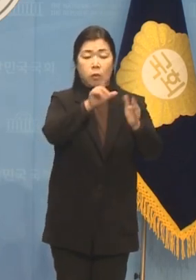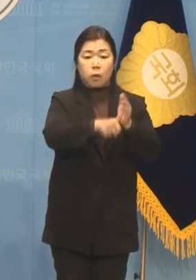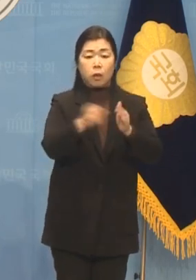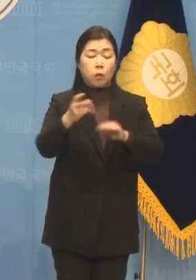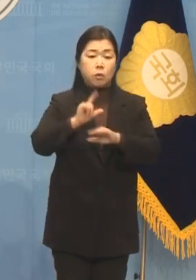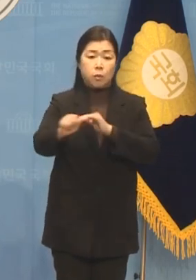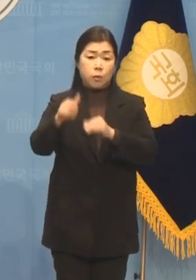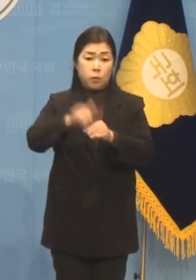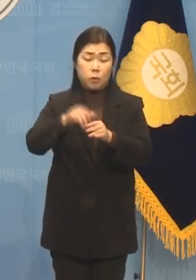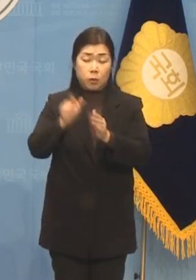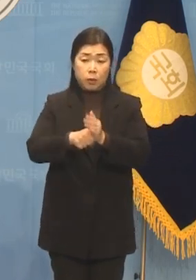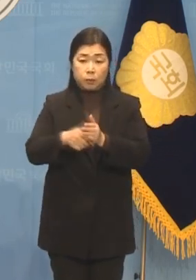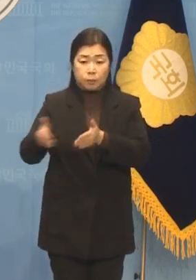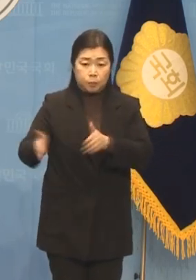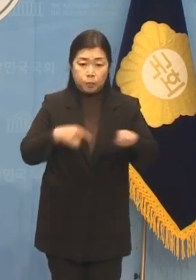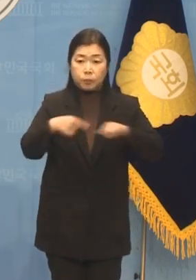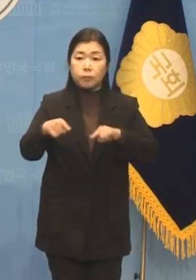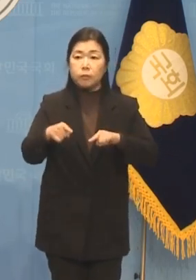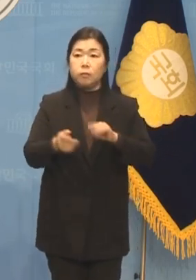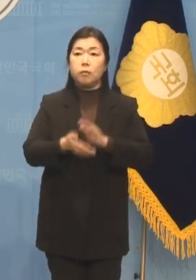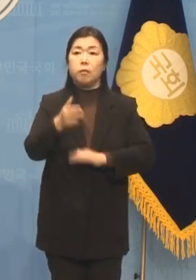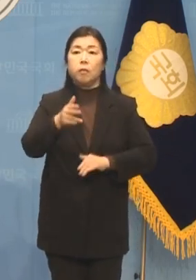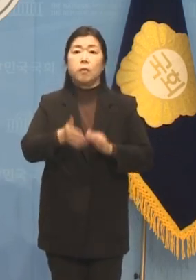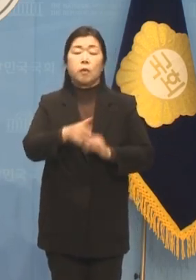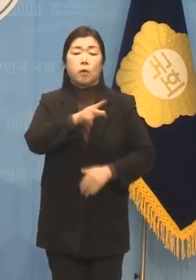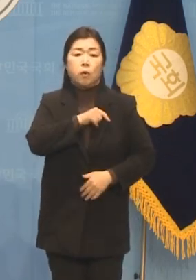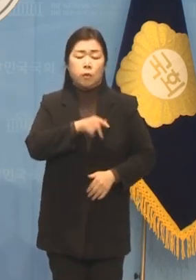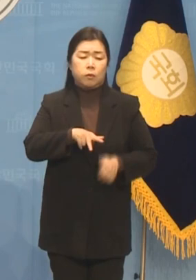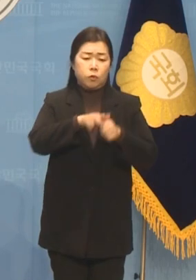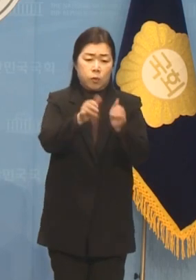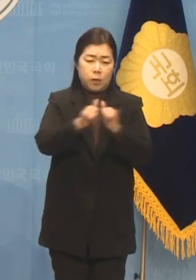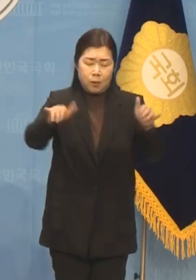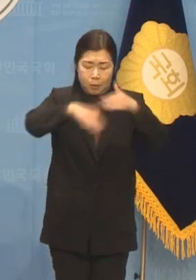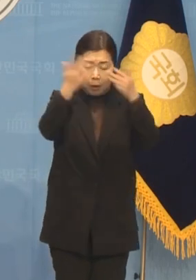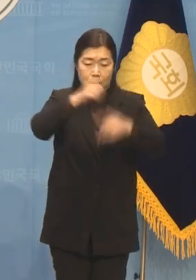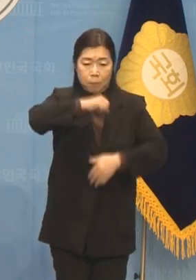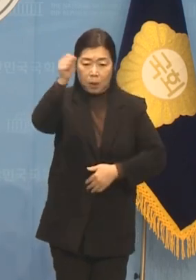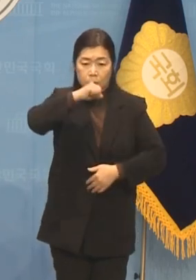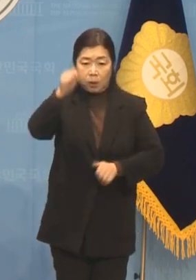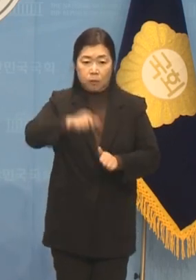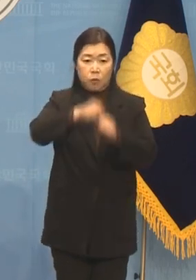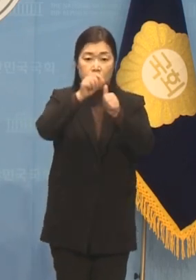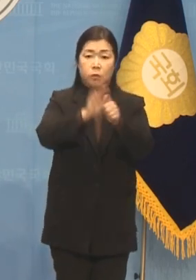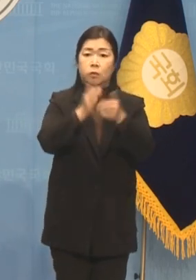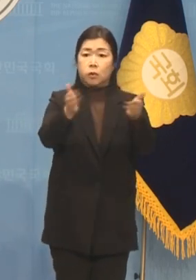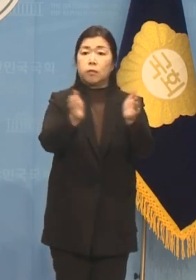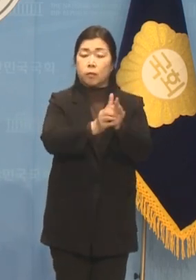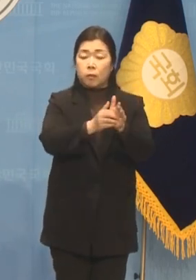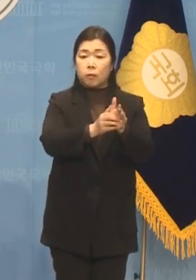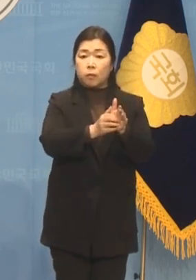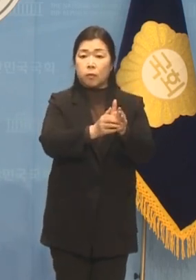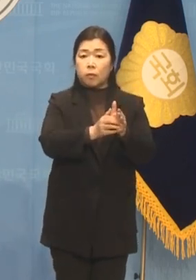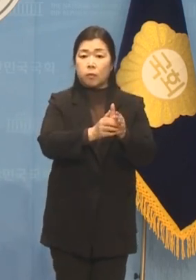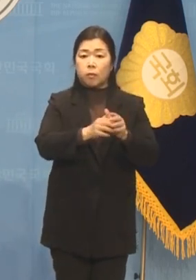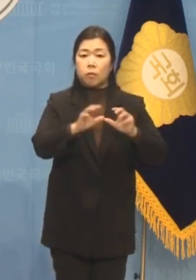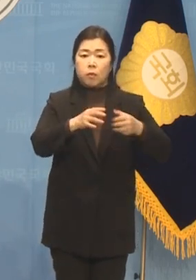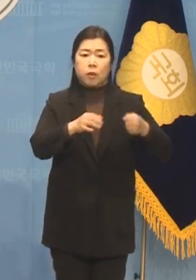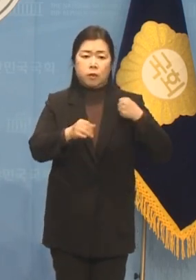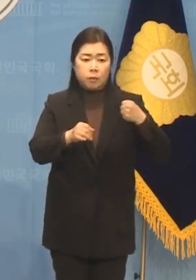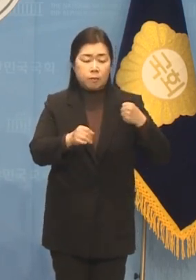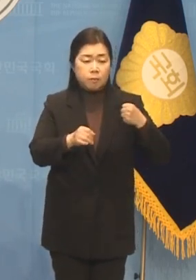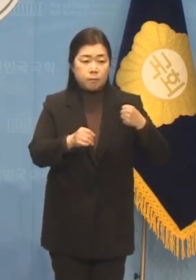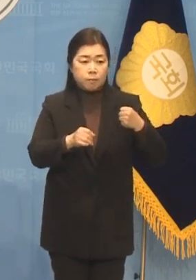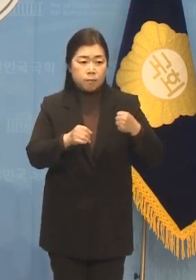도지사와 시도위원 7인 추마자를 전원 당선시켰습니다. 감히 국민의힘이